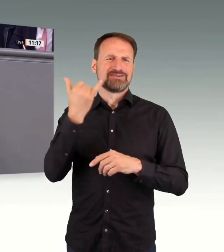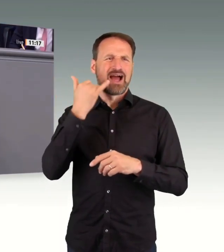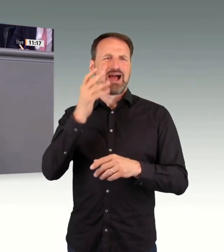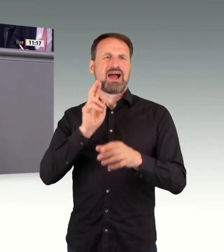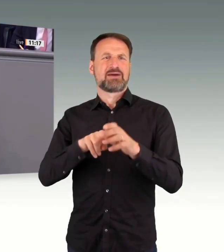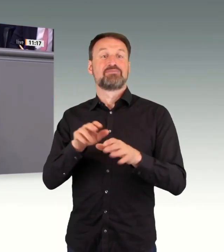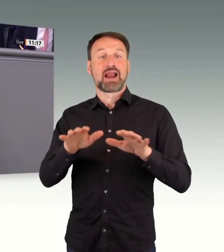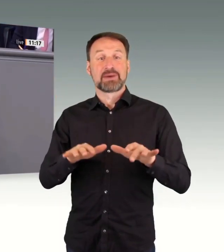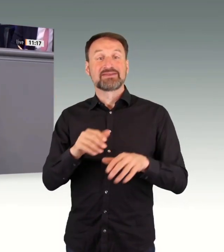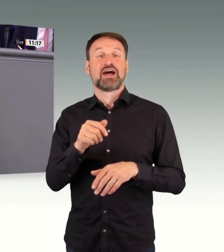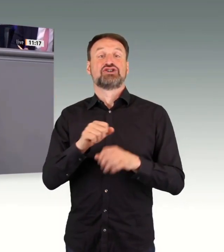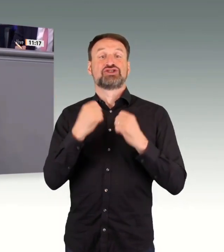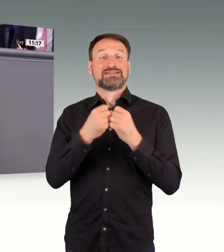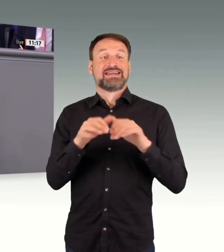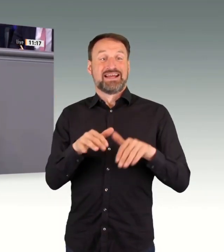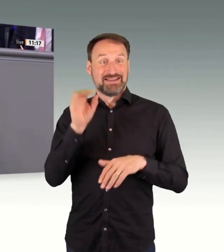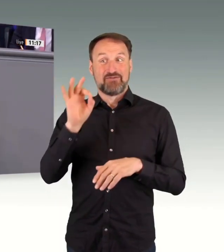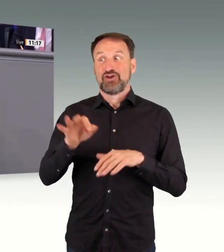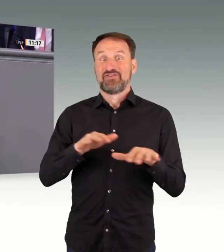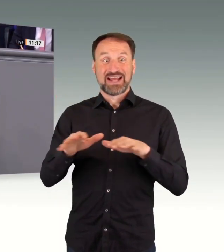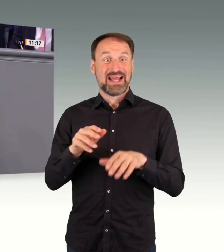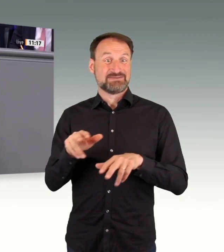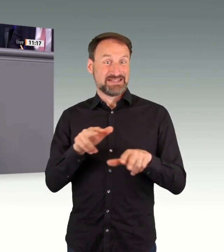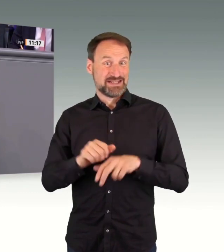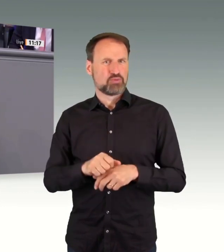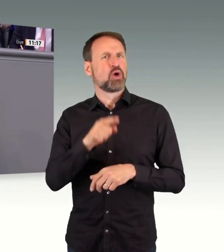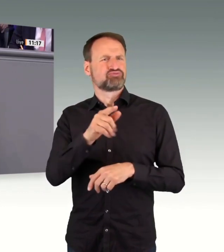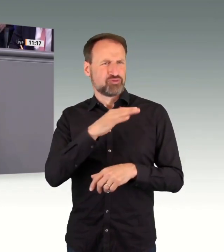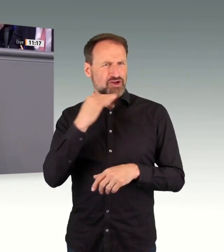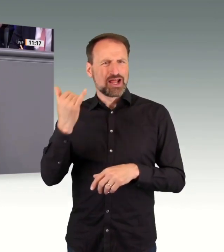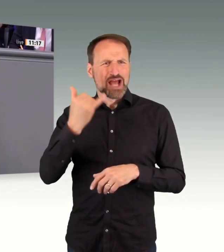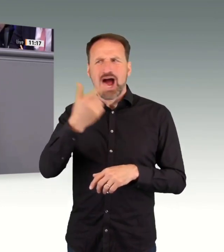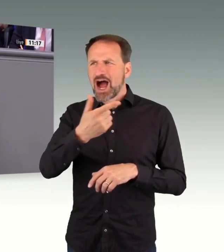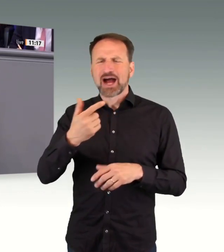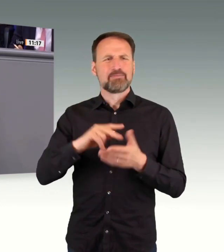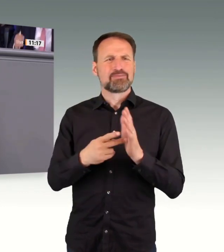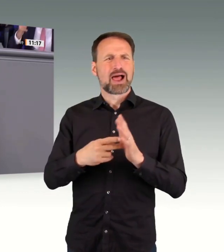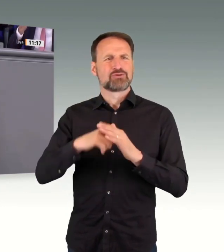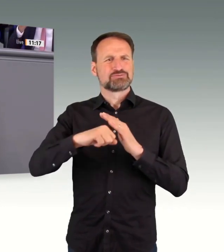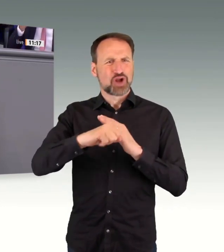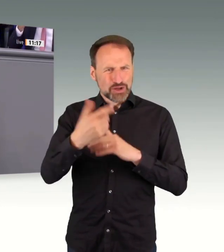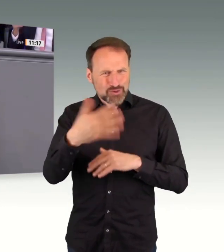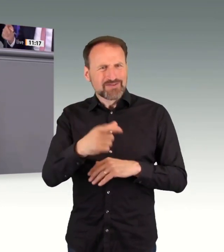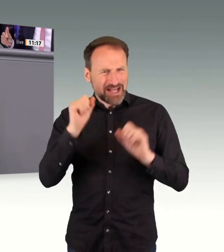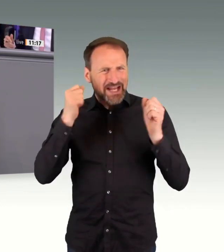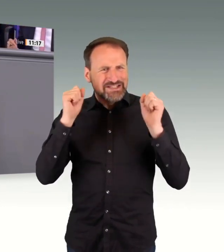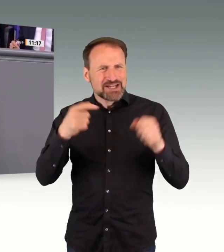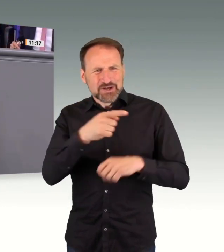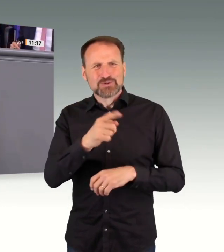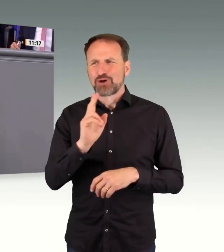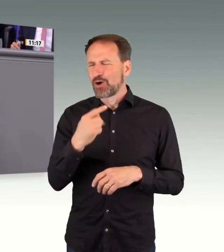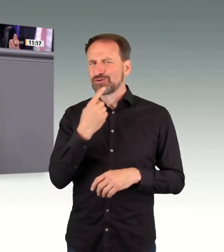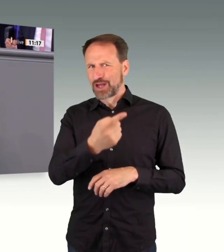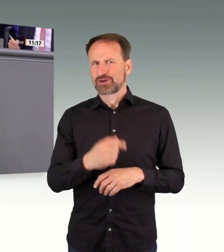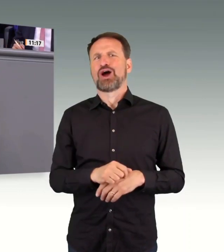Und Sie haben ja auch erwähnt, woran es nach Ihrer Sicht gelegen hat. Da muss jetzt mal die Europäische Union was machen. Also, vielen